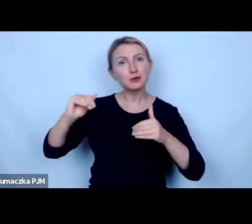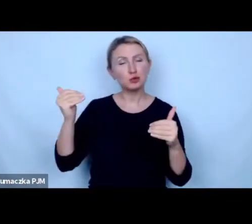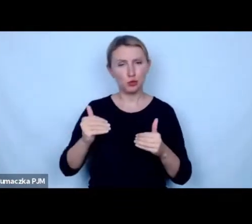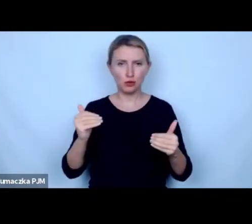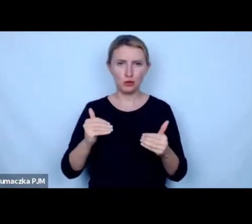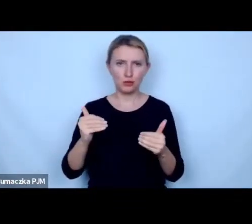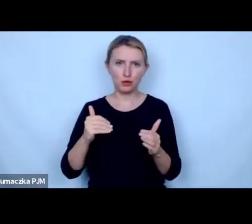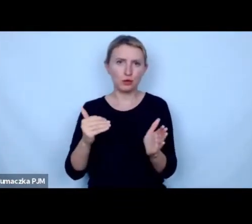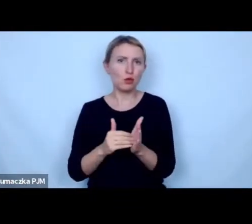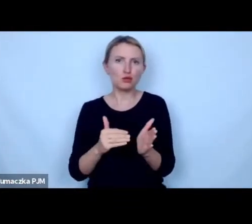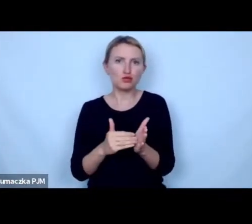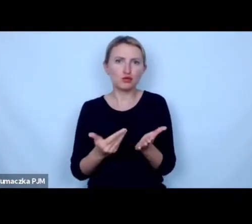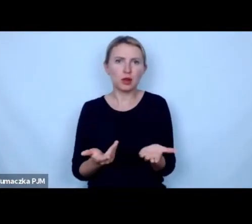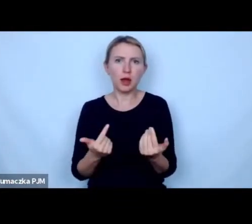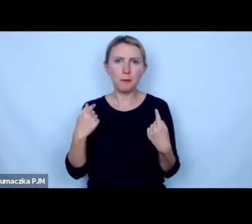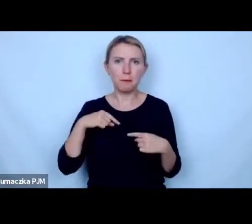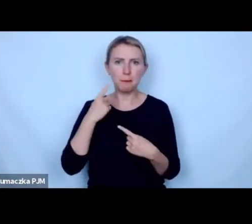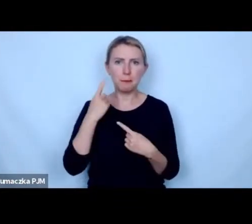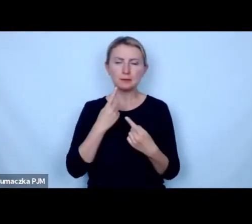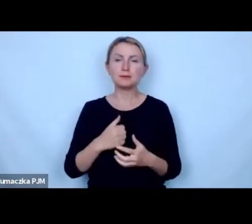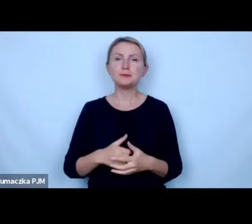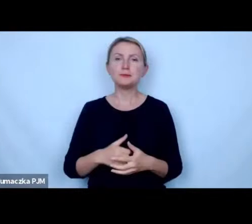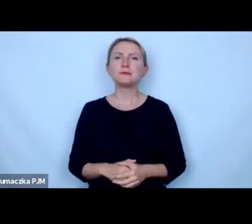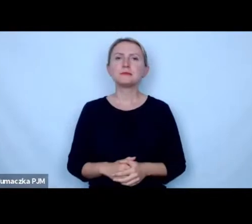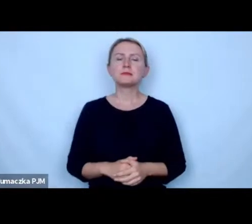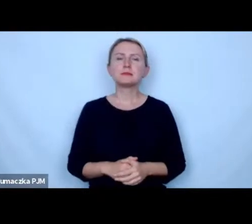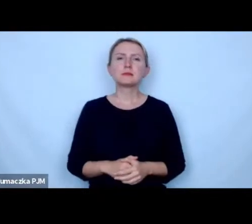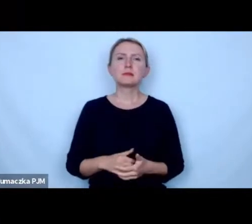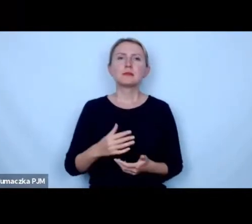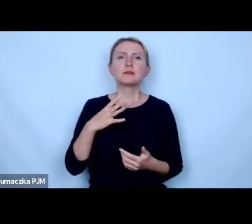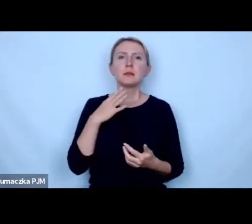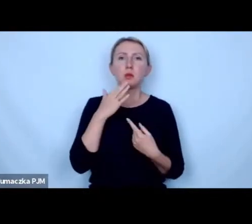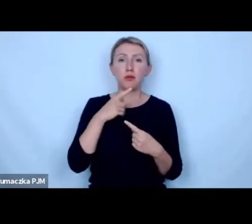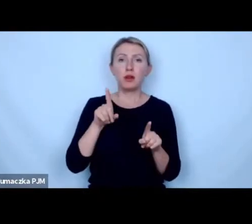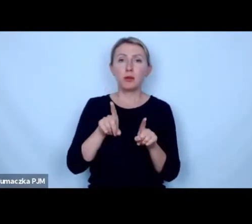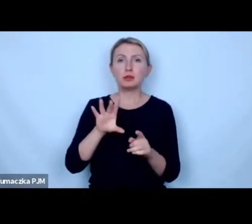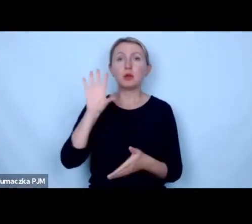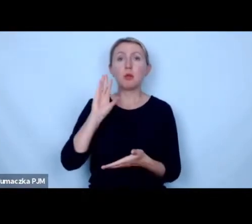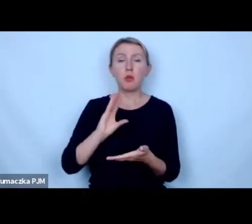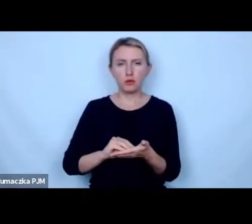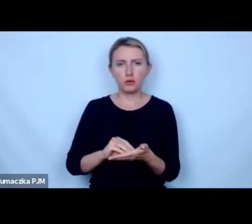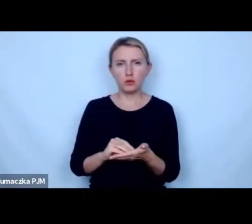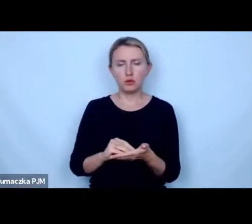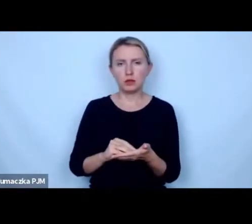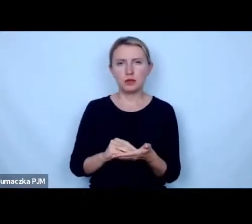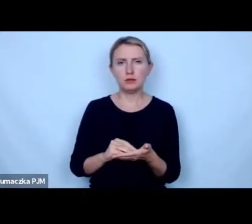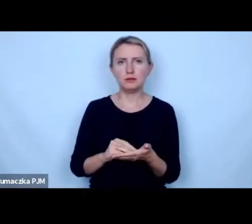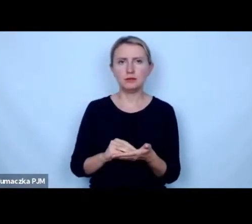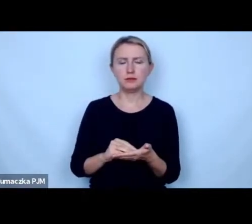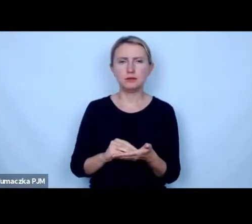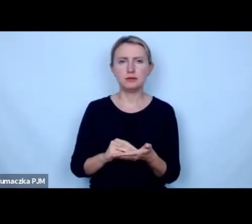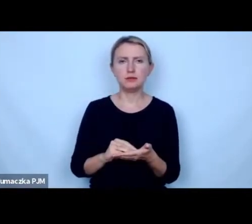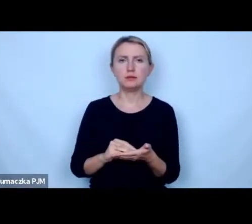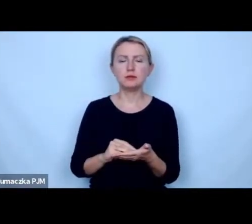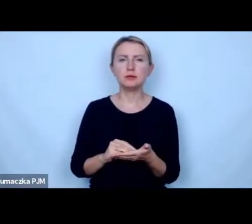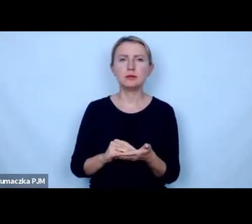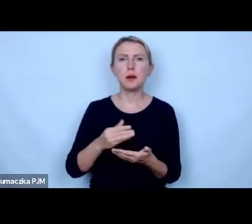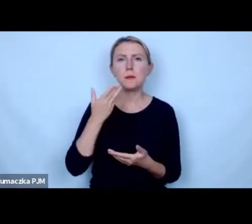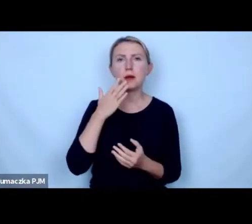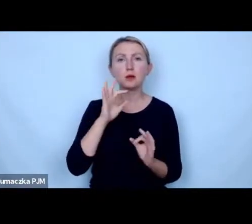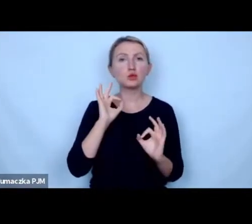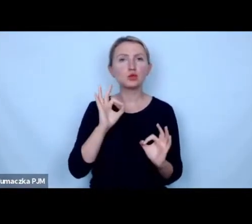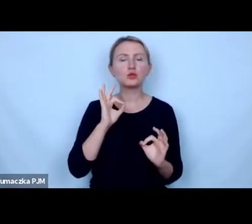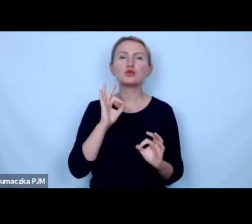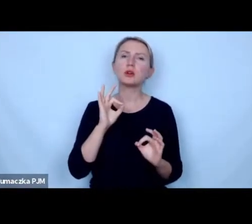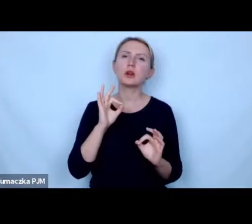z koniecznością moim zdaniem no i mówiłem też powtórzę to w takim razie jeśli to nie zostało wychwycone że bardzo dobrze je